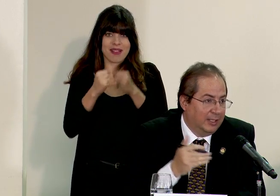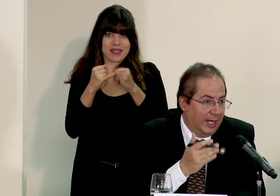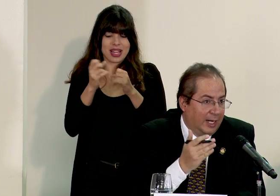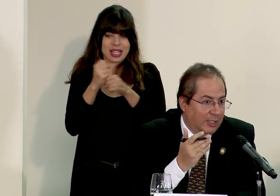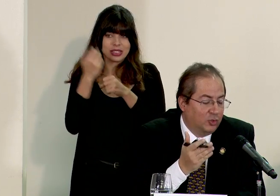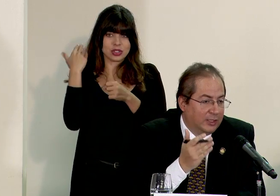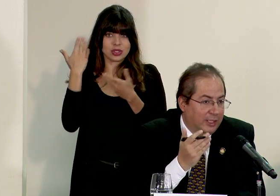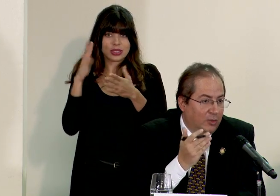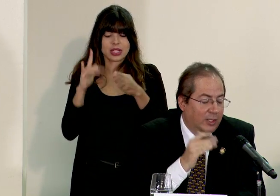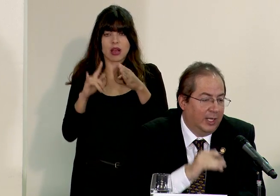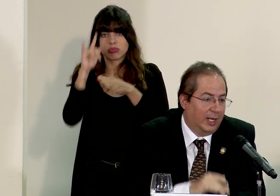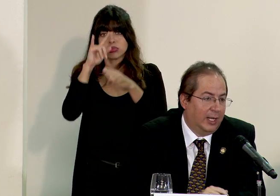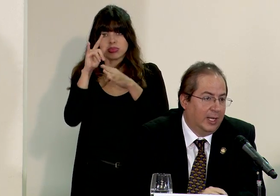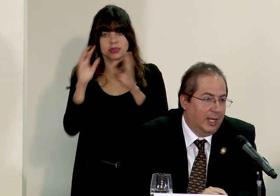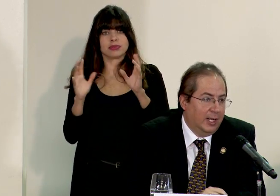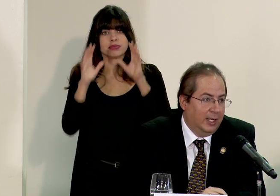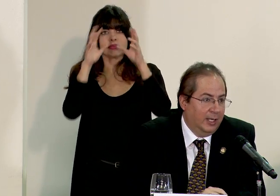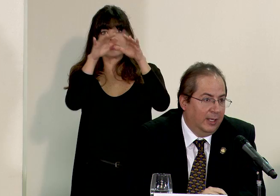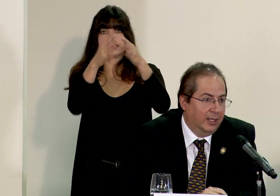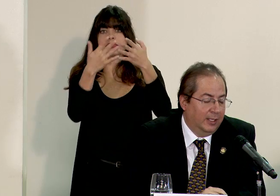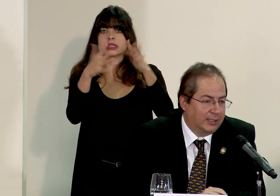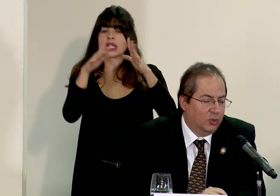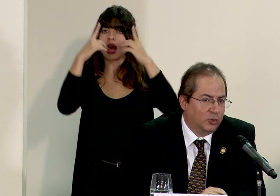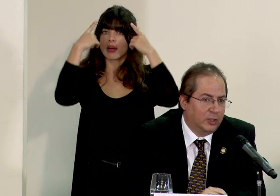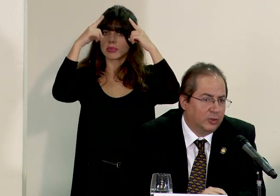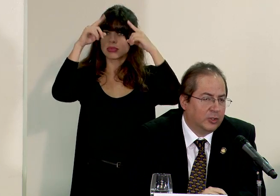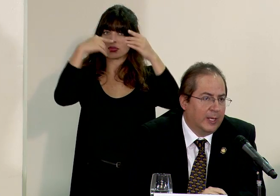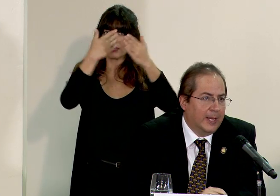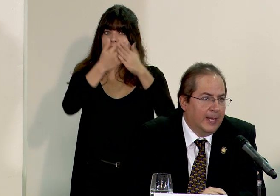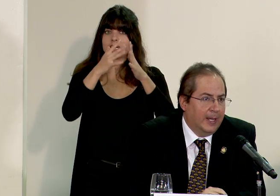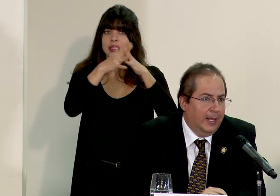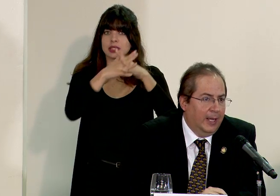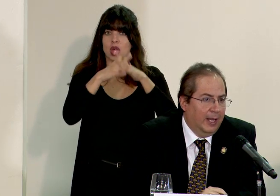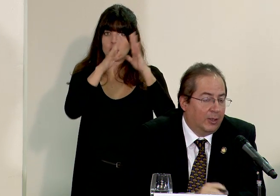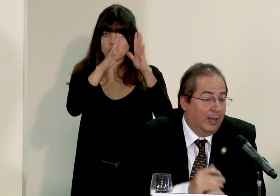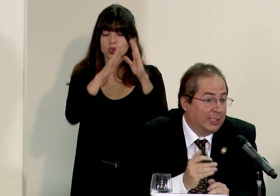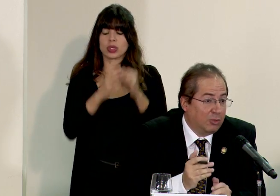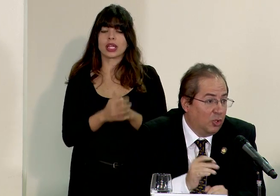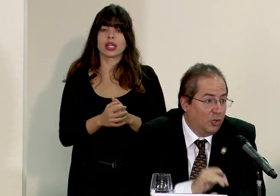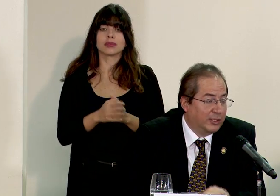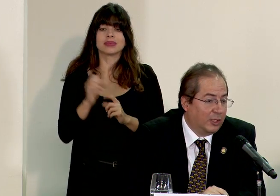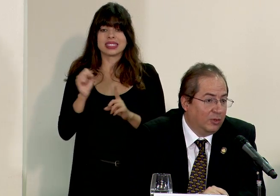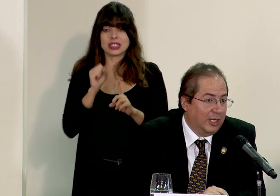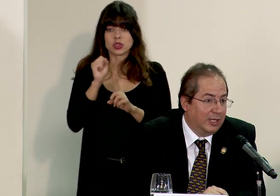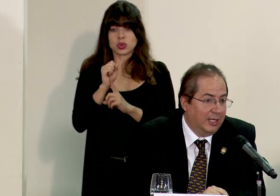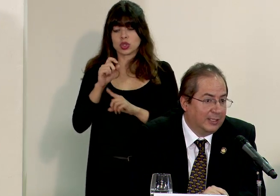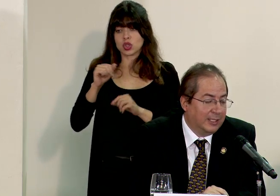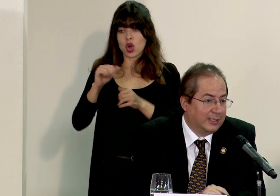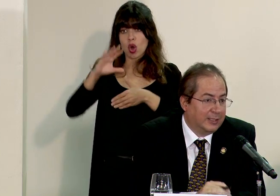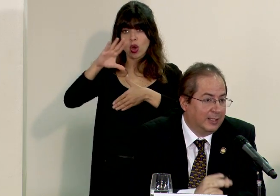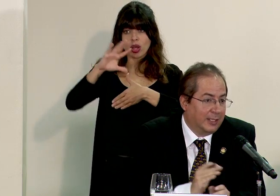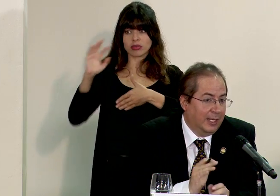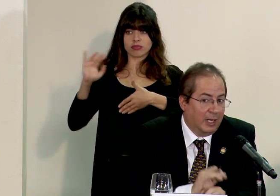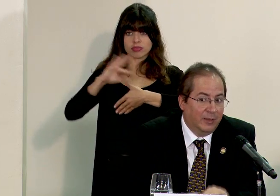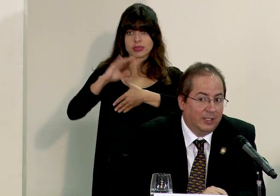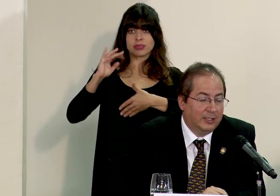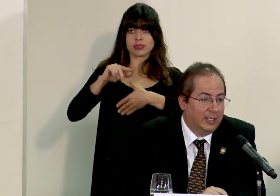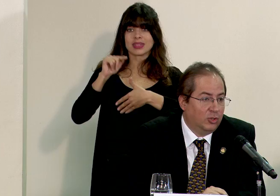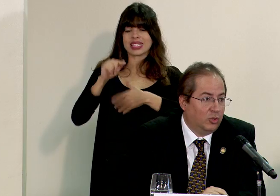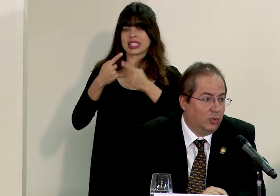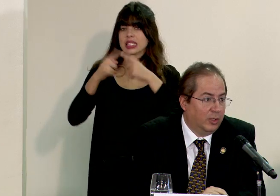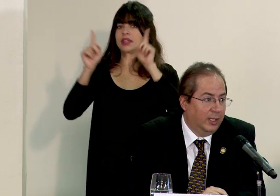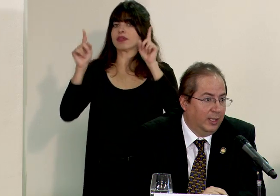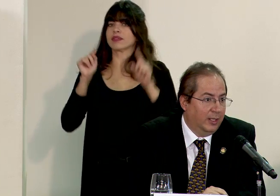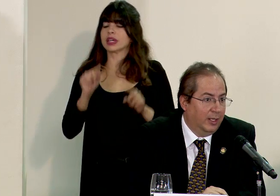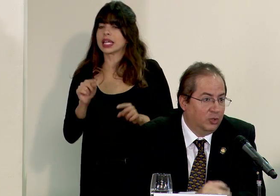y que llegaran a su destino que era Estados Unidos la situación con los extracontinentales es radicalmente